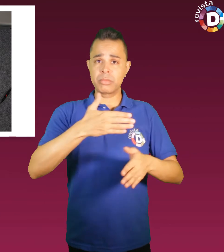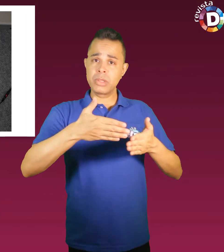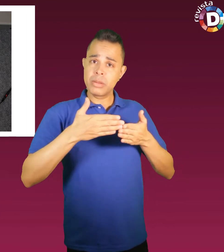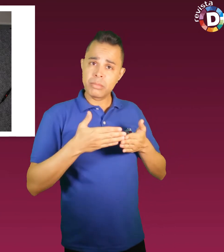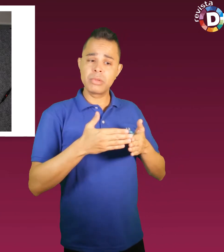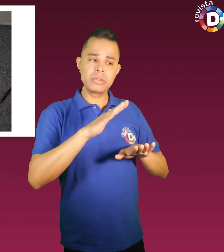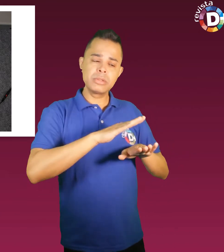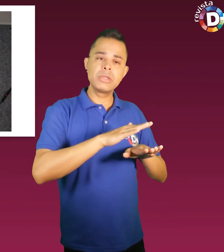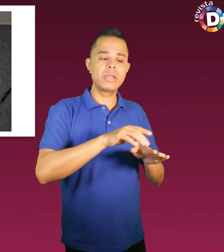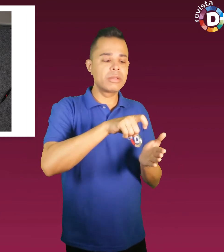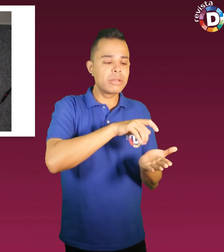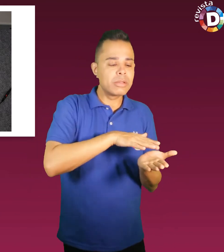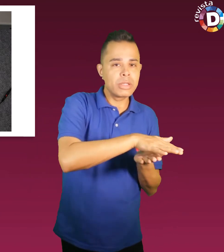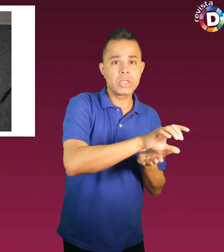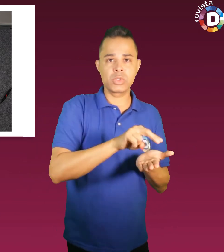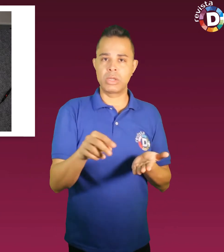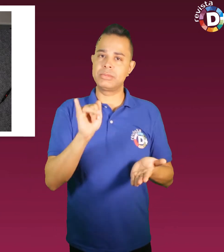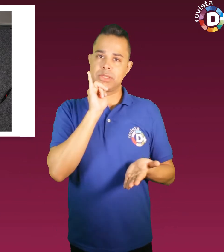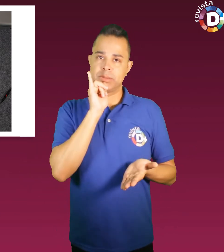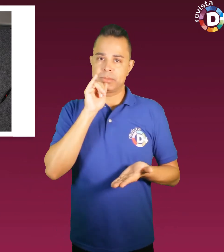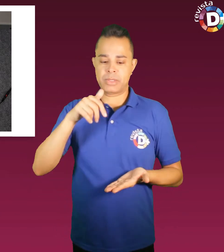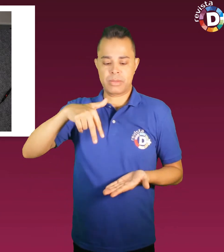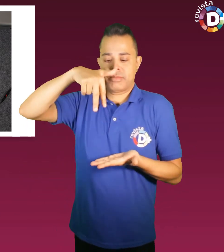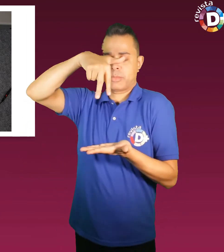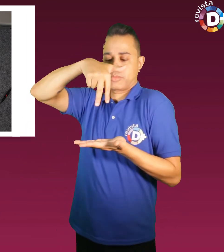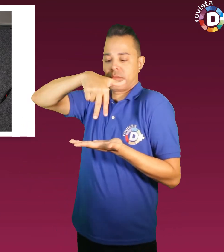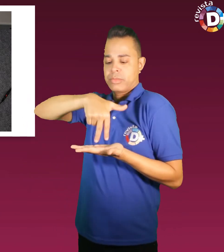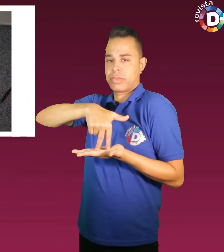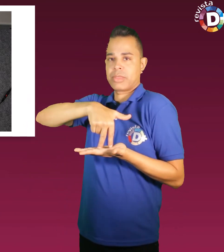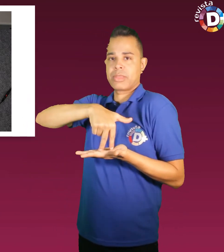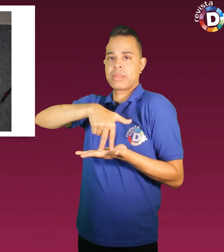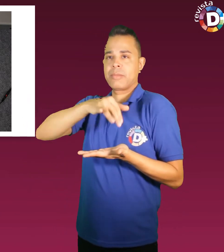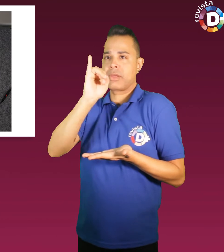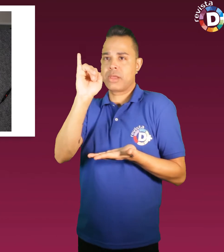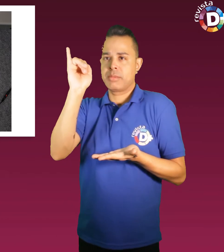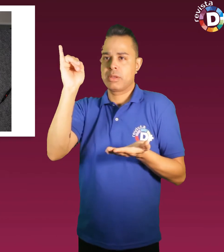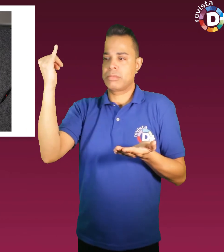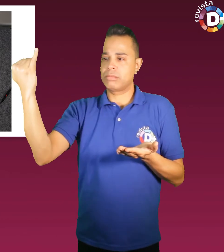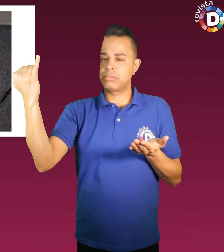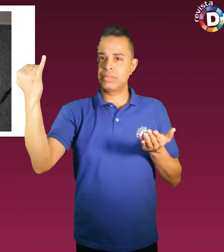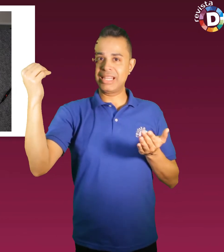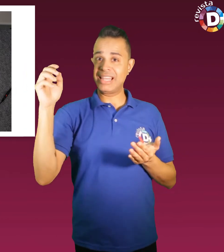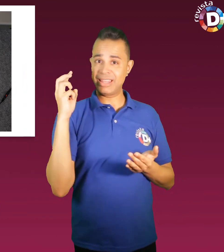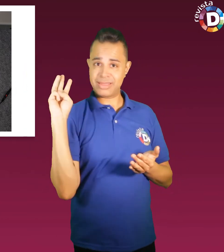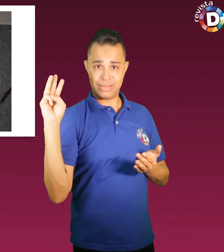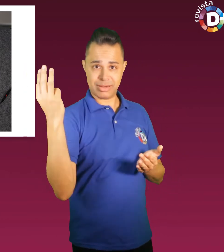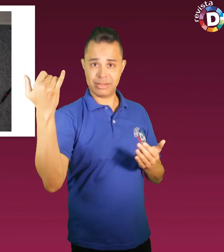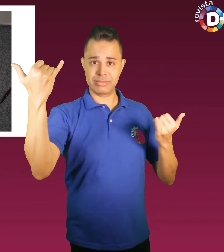É só ficar de pé na plataforma. Que três câmeras captam a estatura do visitante.